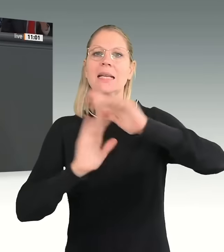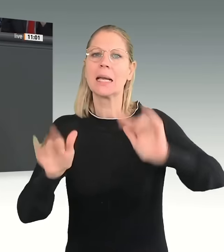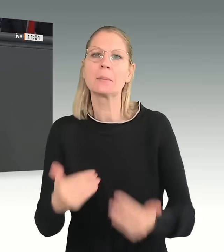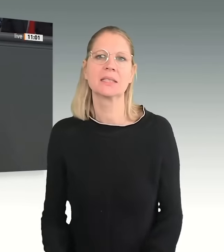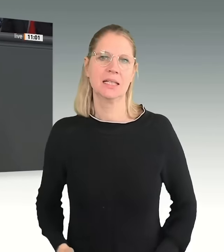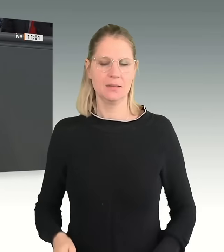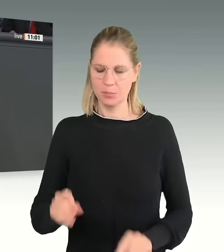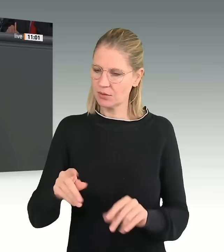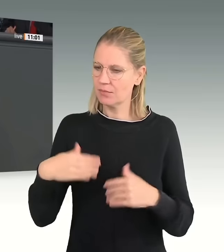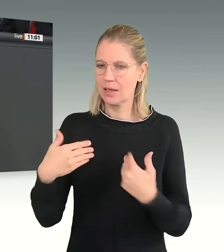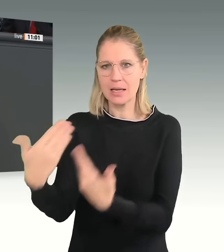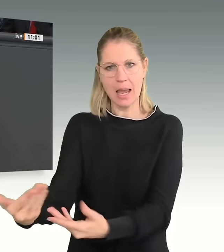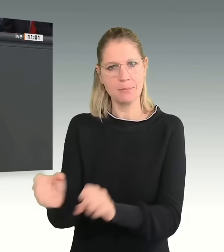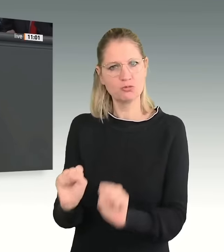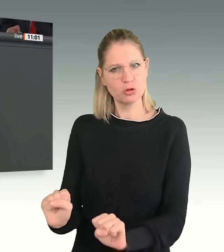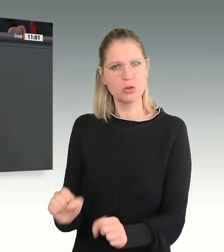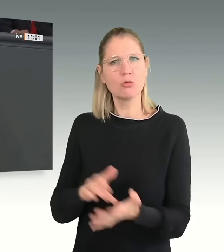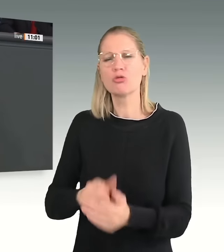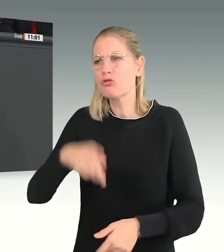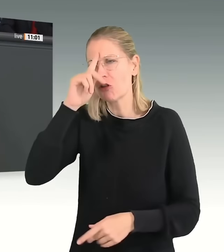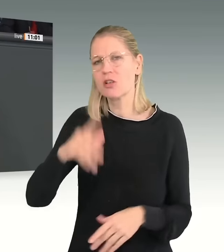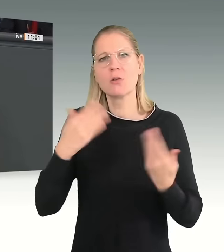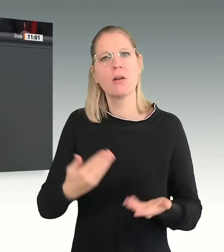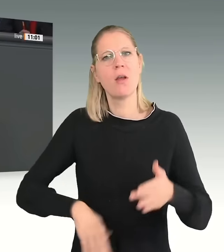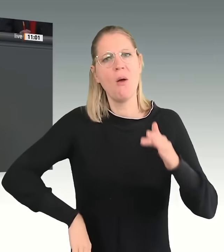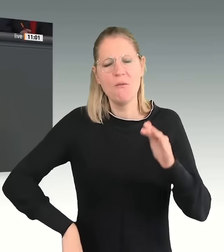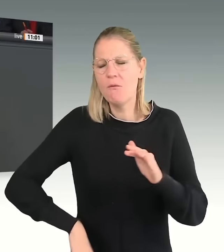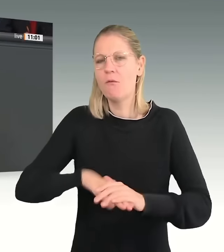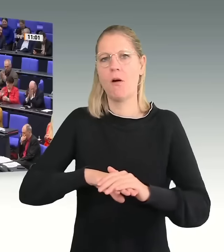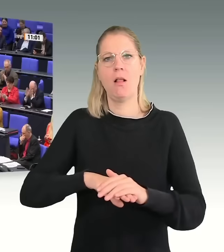komplett anderes Land. Und darauf bin ich extrem stolz, muss ich sagen.